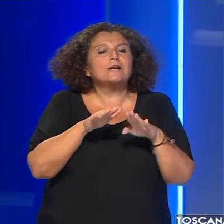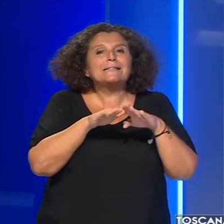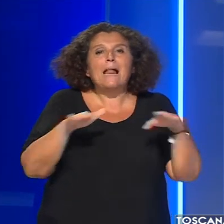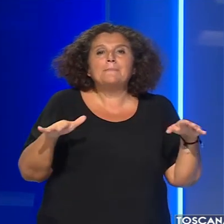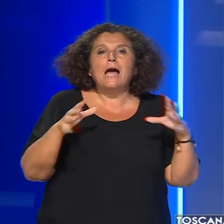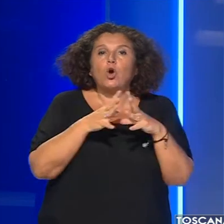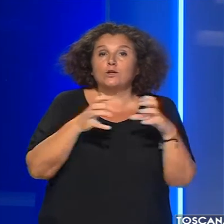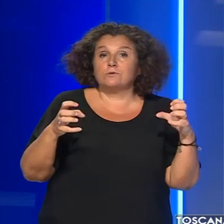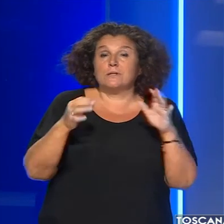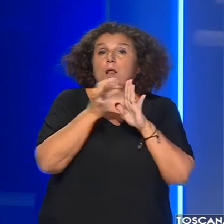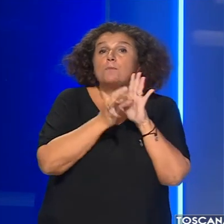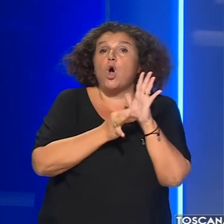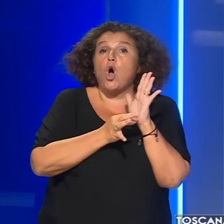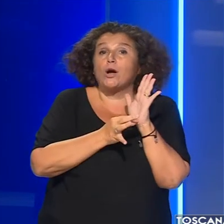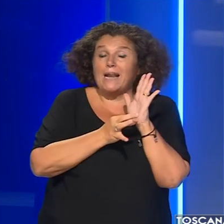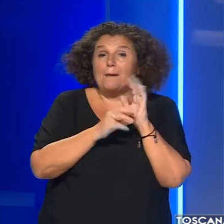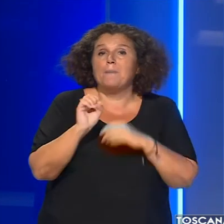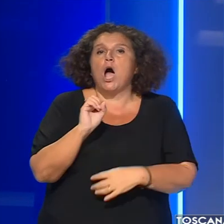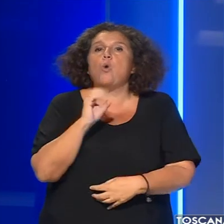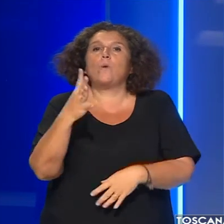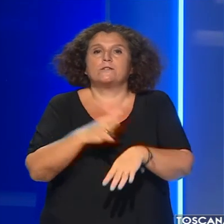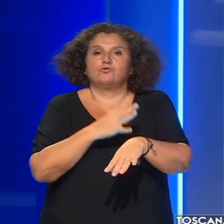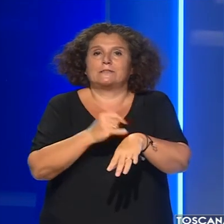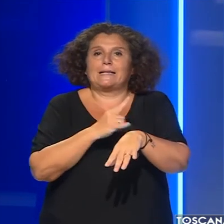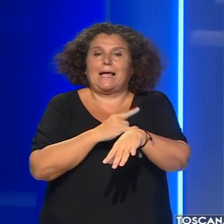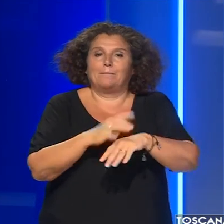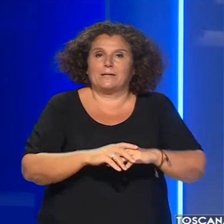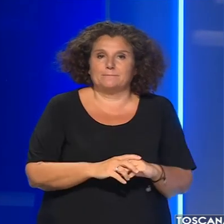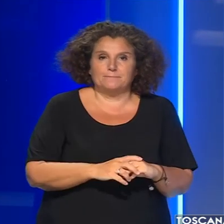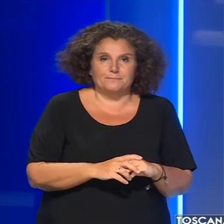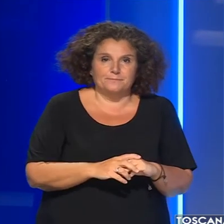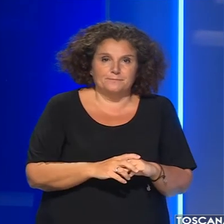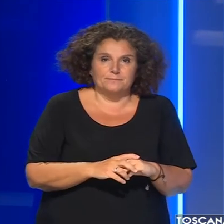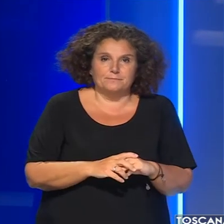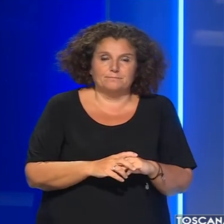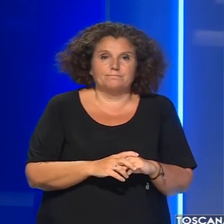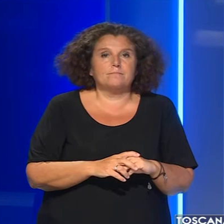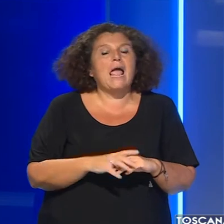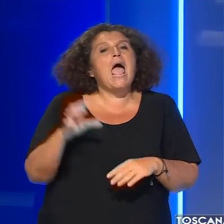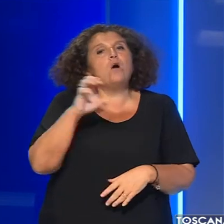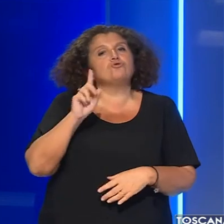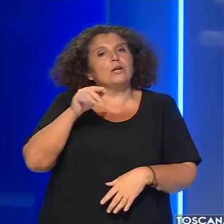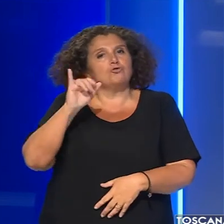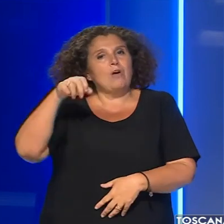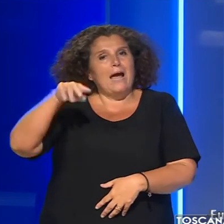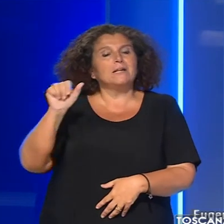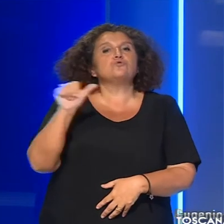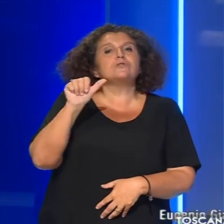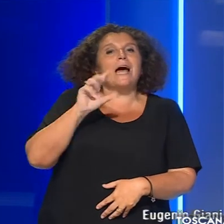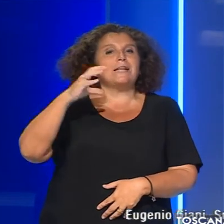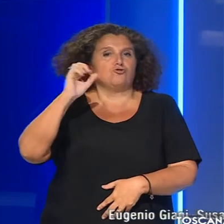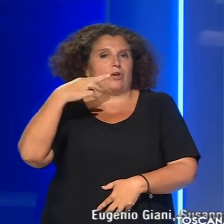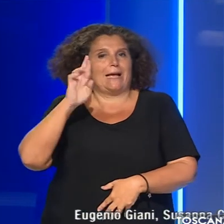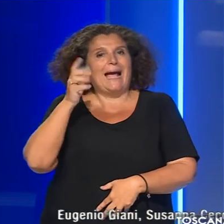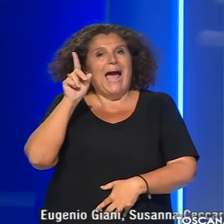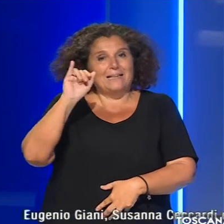industriale in programma il 15 settembre. Eugenio Gianni, Susanna Ceccardi